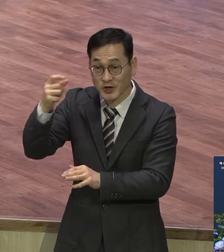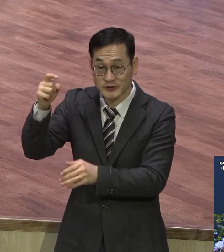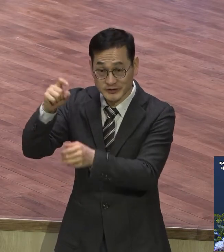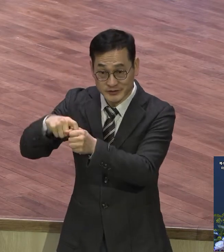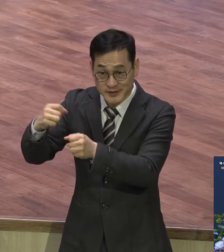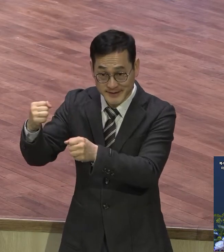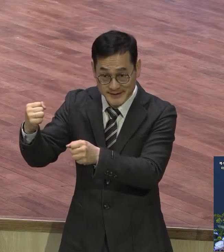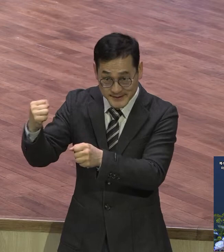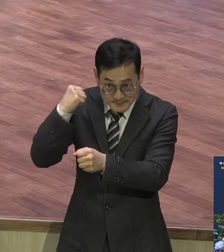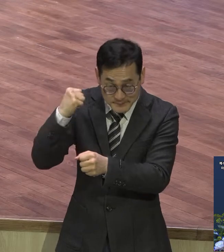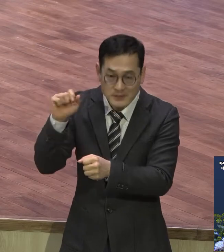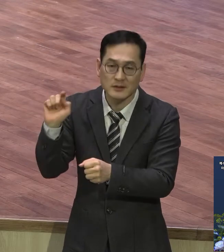높이는 거 절대 필요합니다.